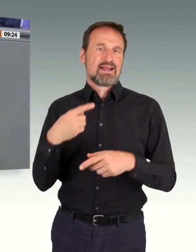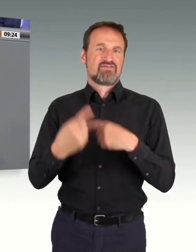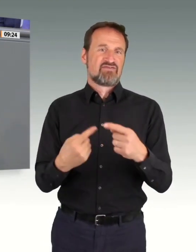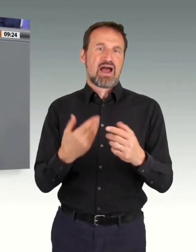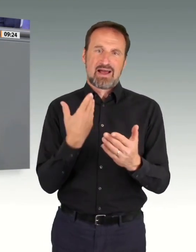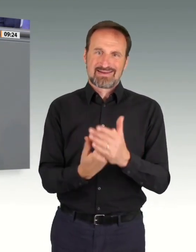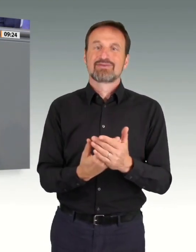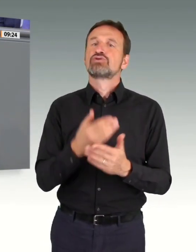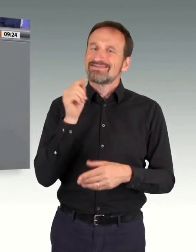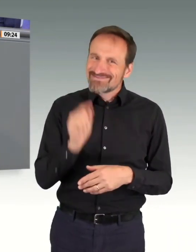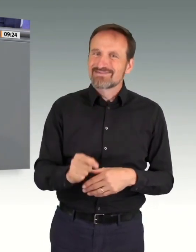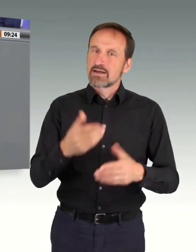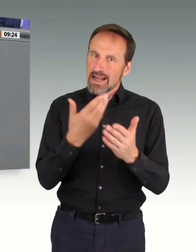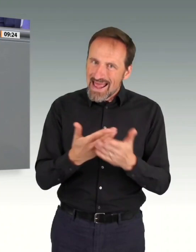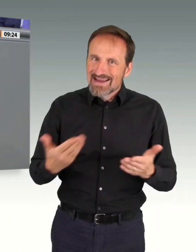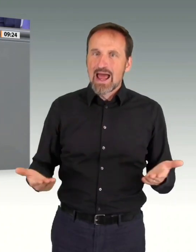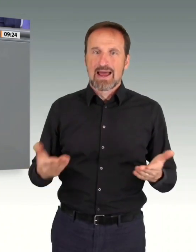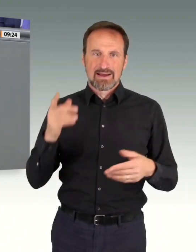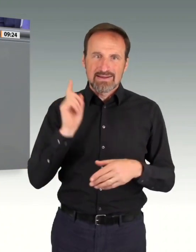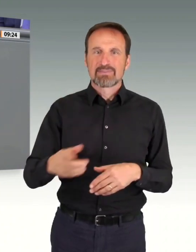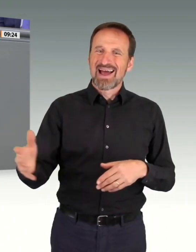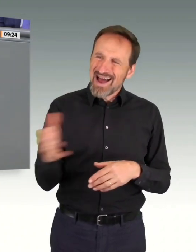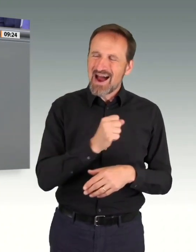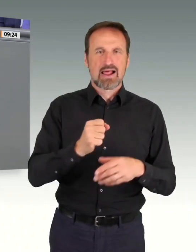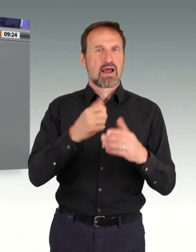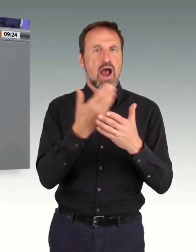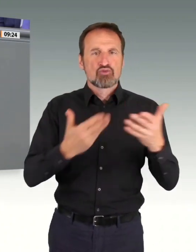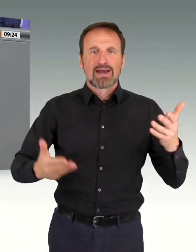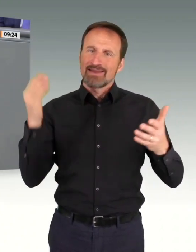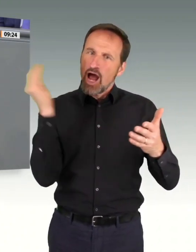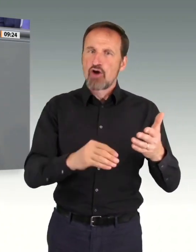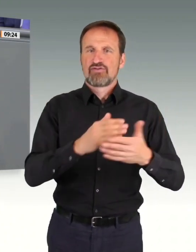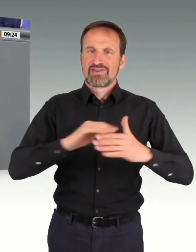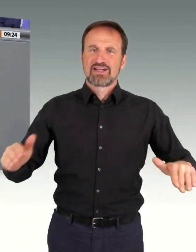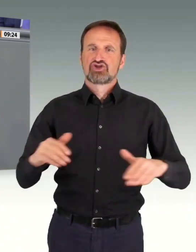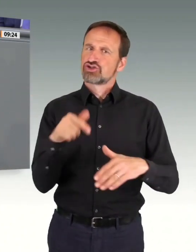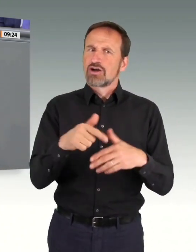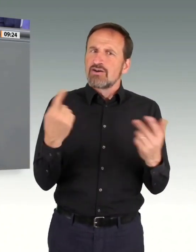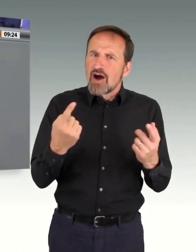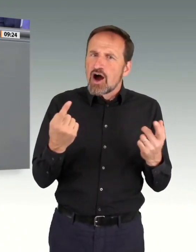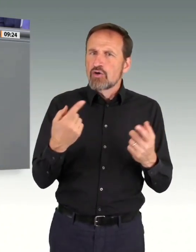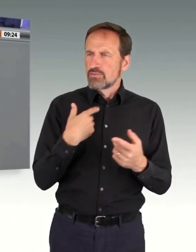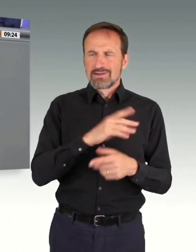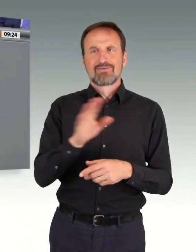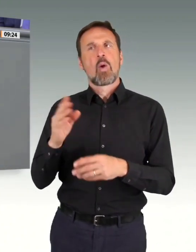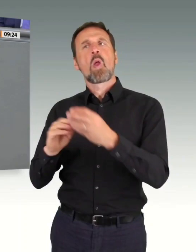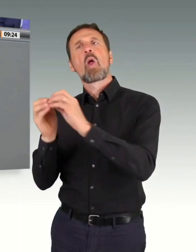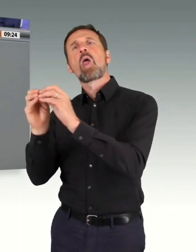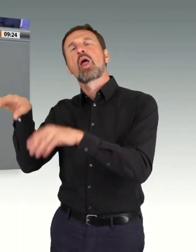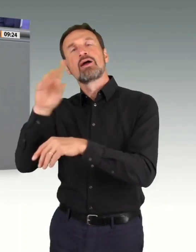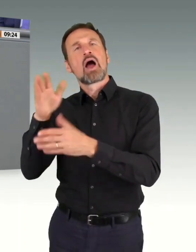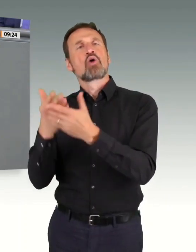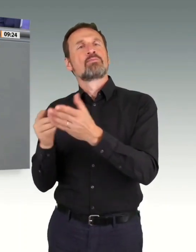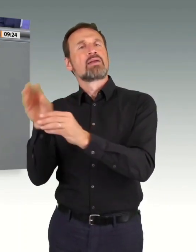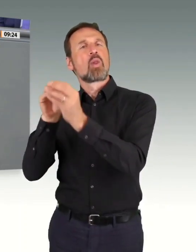in der Debatte genau begründen, warum wir wichtige soziale Forderungen stellen. Die Menschen in unserem Land fürchten sich ja inzwischen